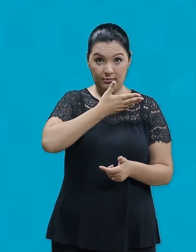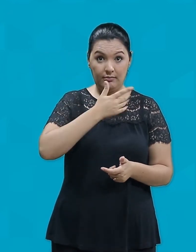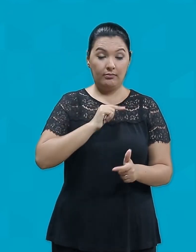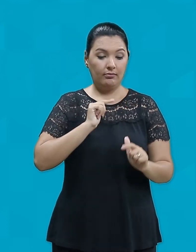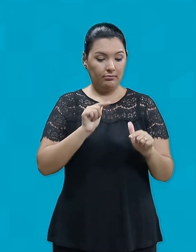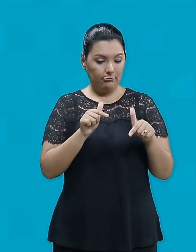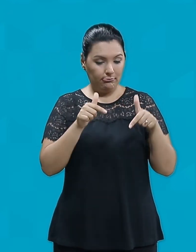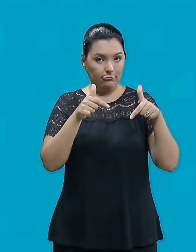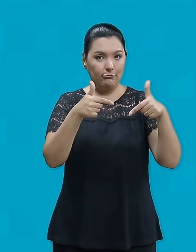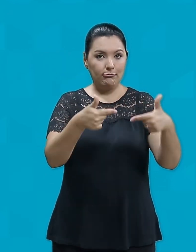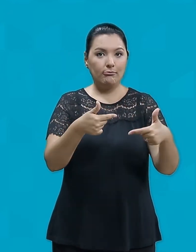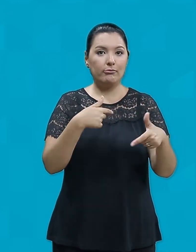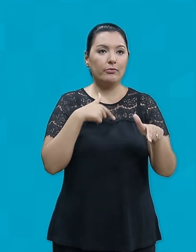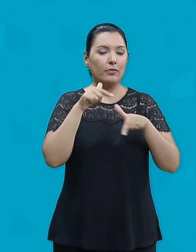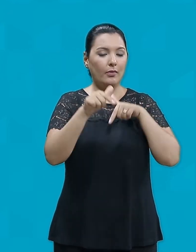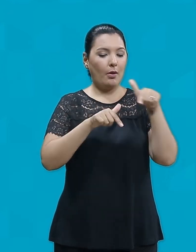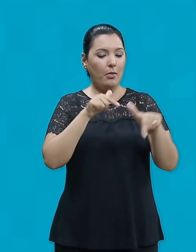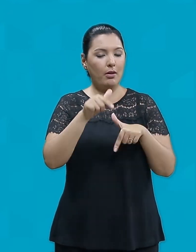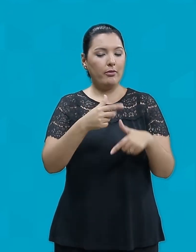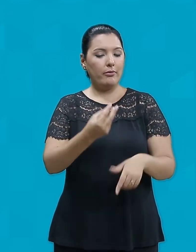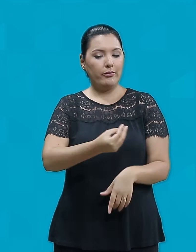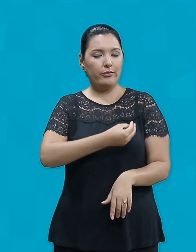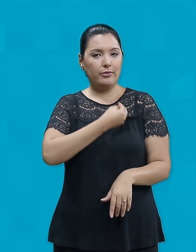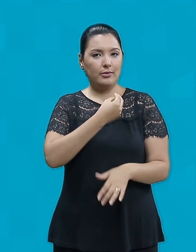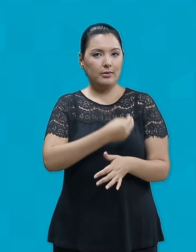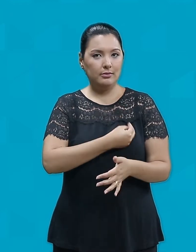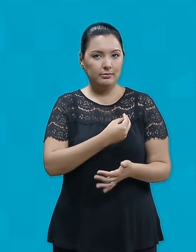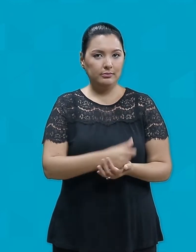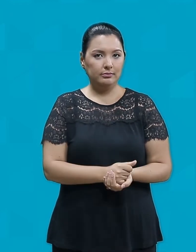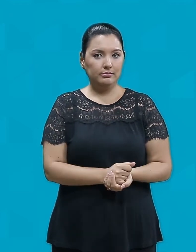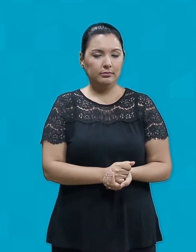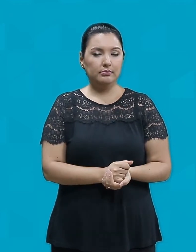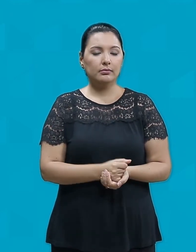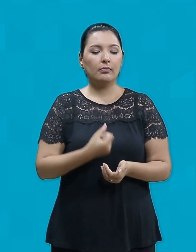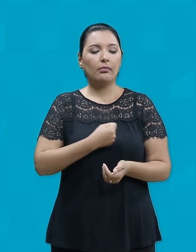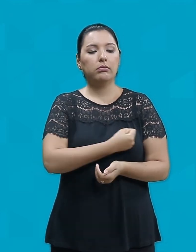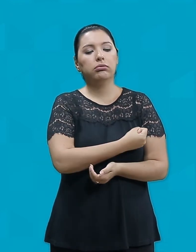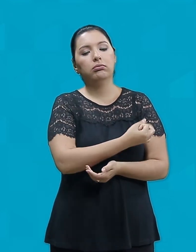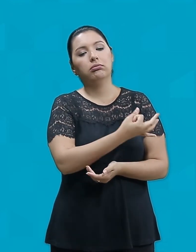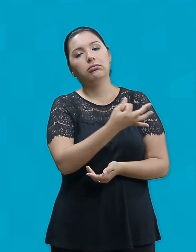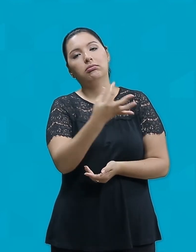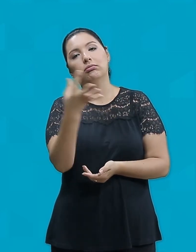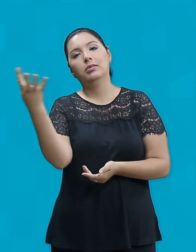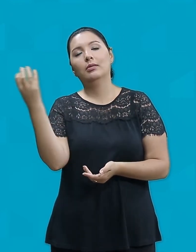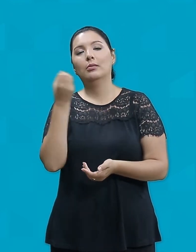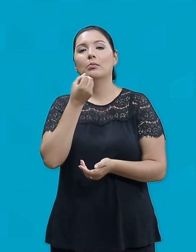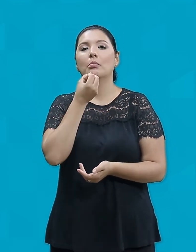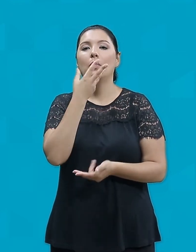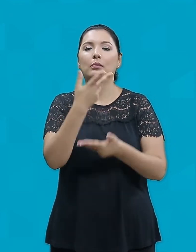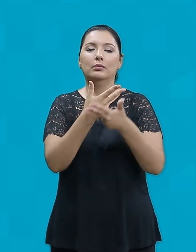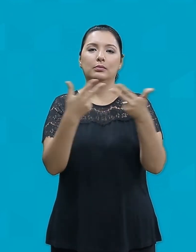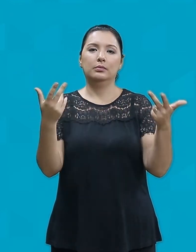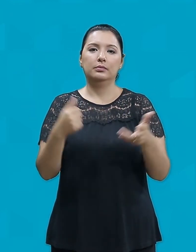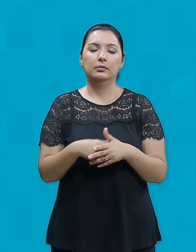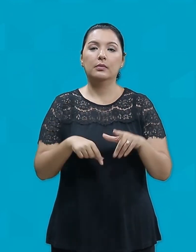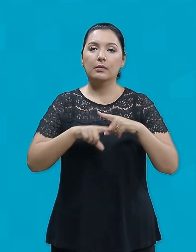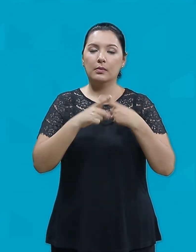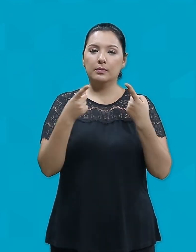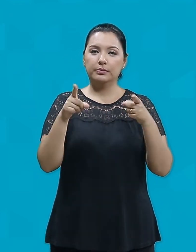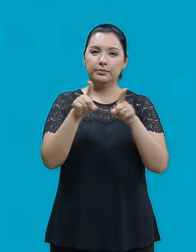talentos a serviço da vida E assim, multiplicam seus dons Mas também, há